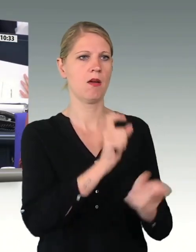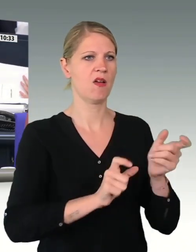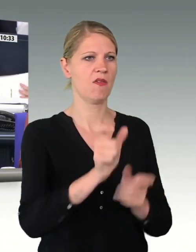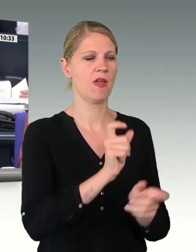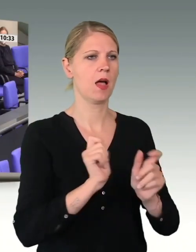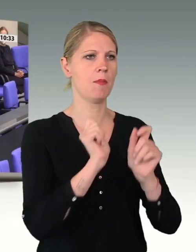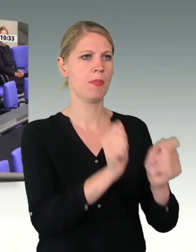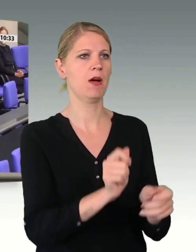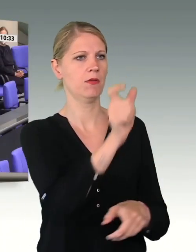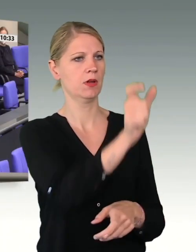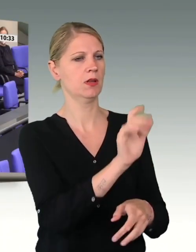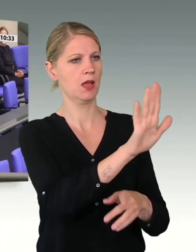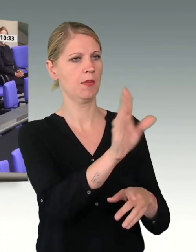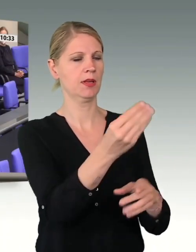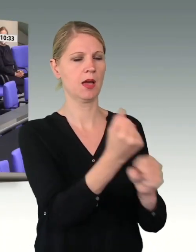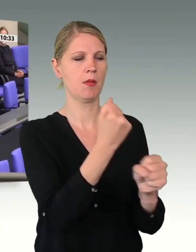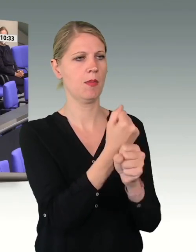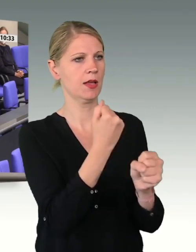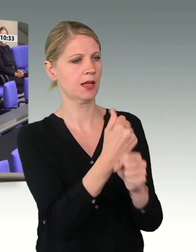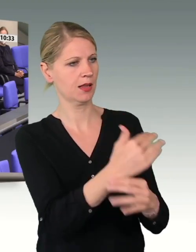Mitarbeiterinnen und Mitarbeitern. Vielen Dank.